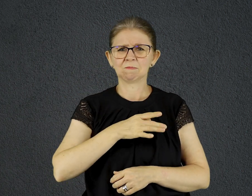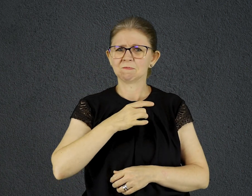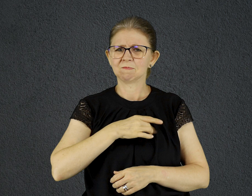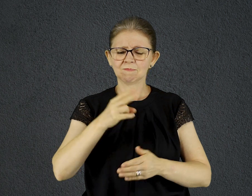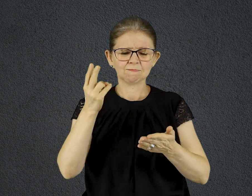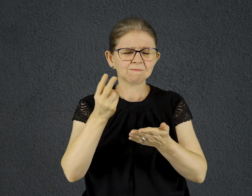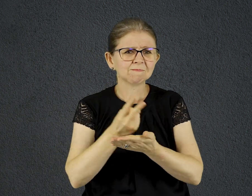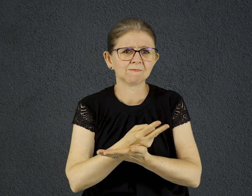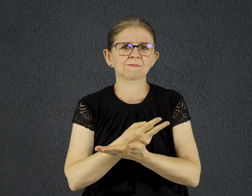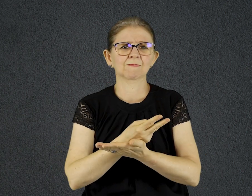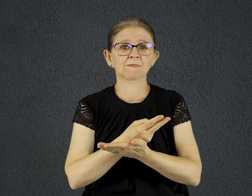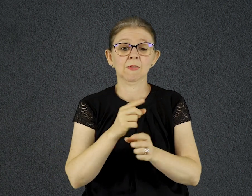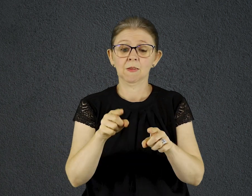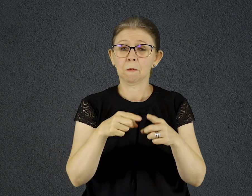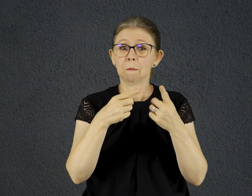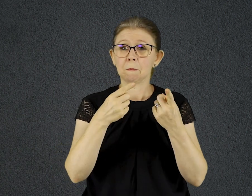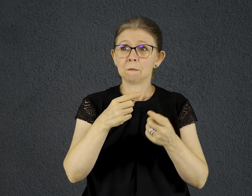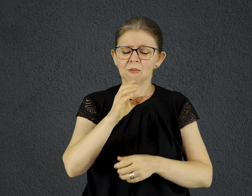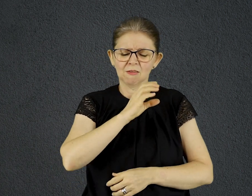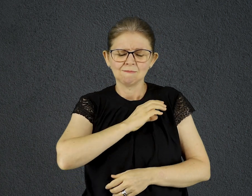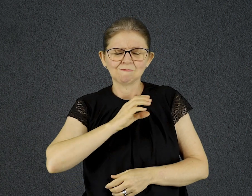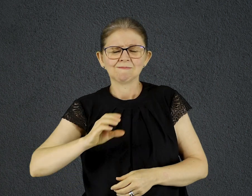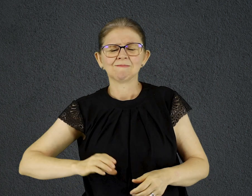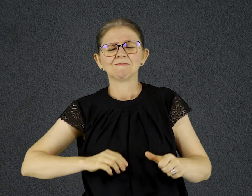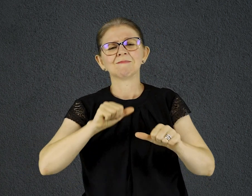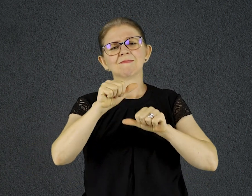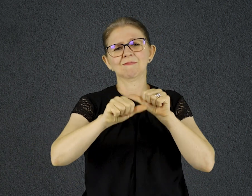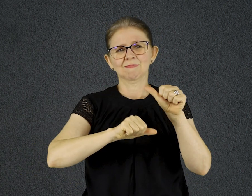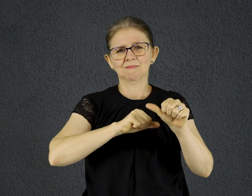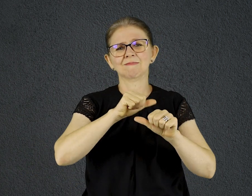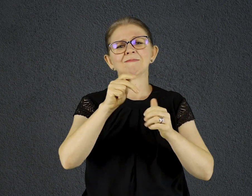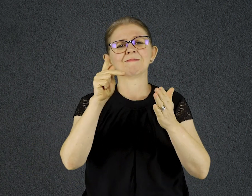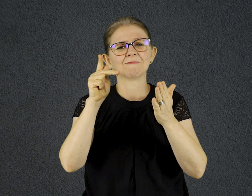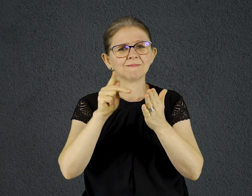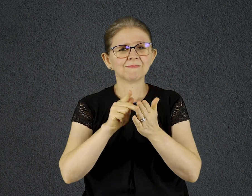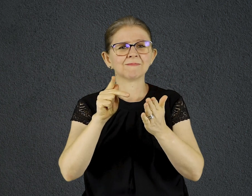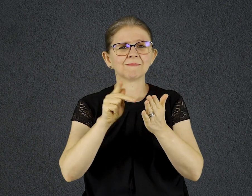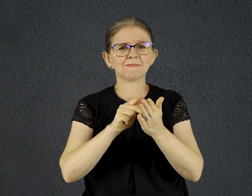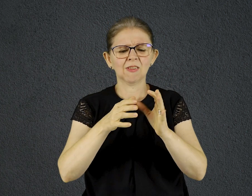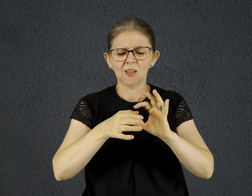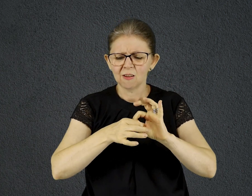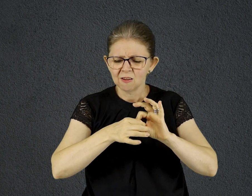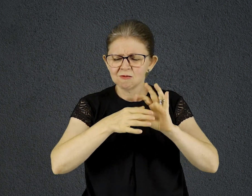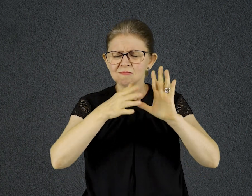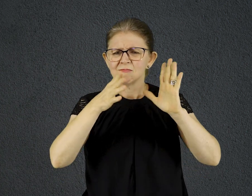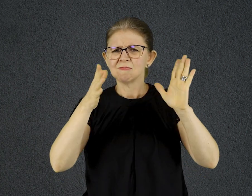o poder de Cristo pode nos transformar. Somente ele nos livra dos maus desígnios que há em nosso íntimo.